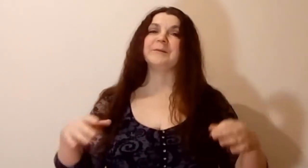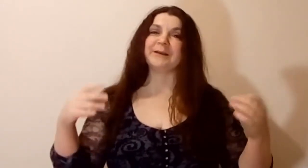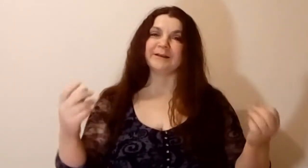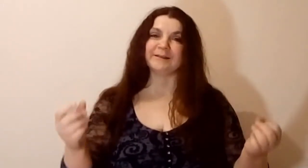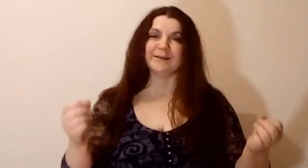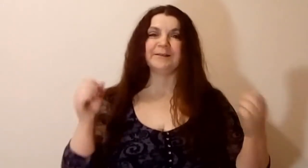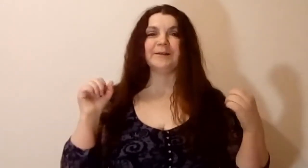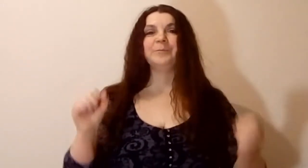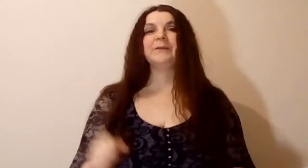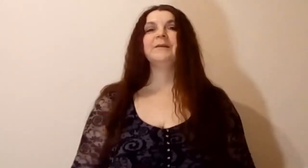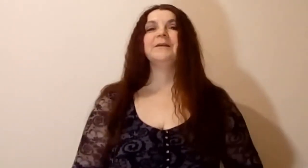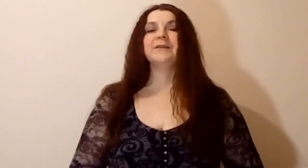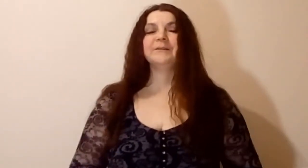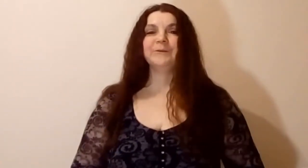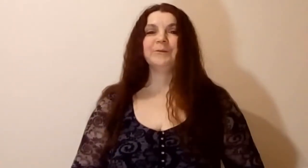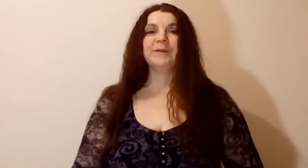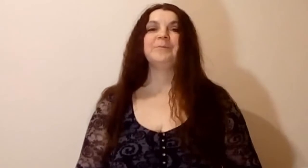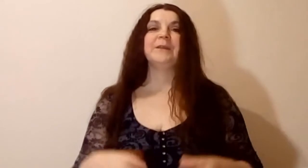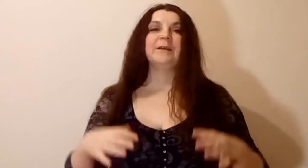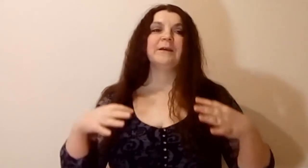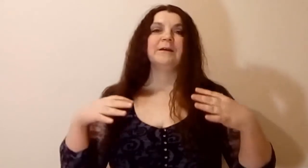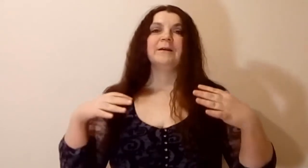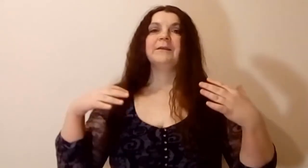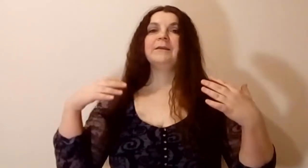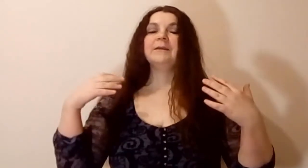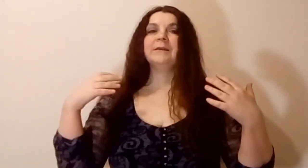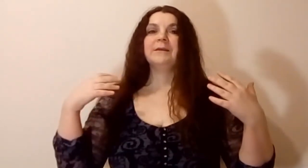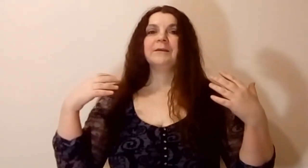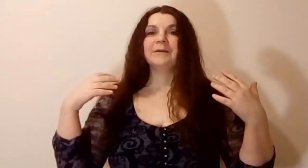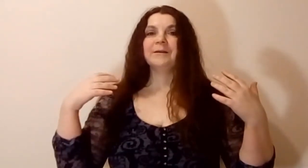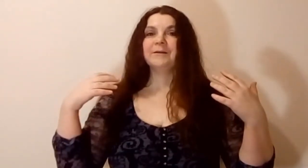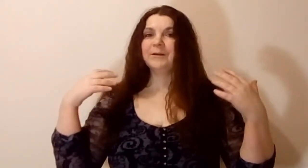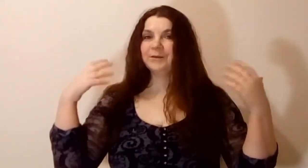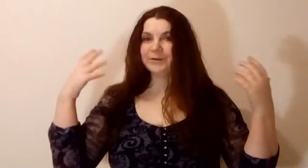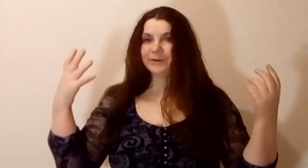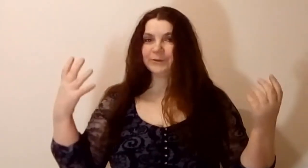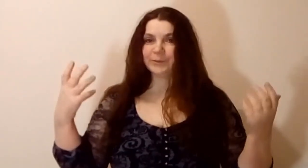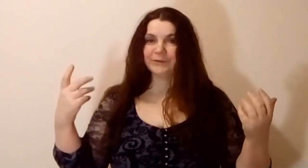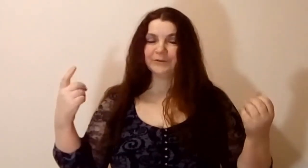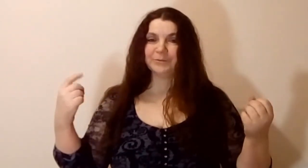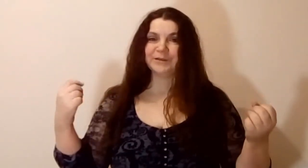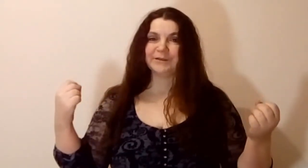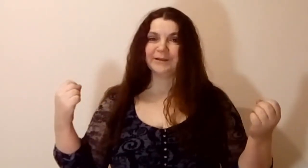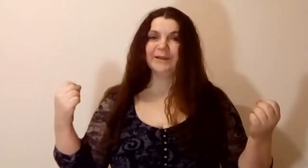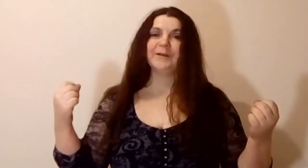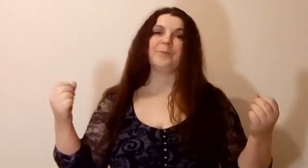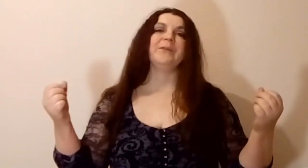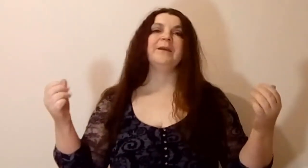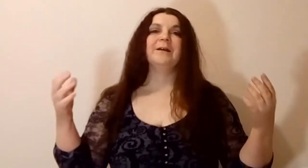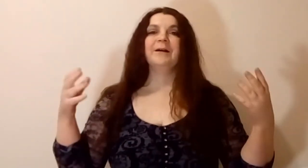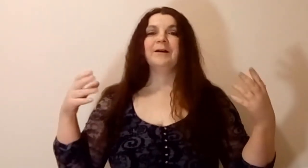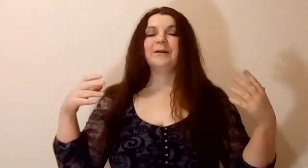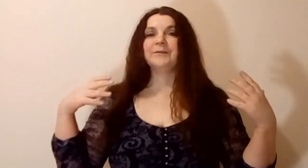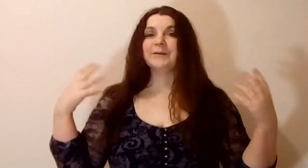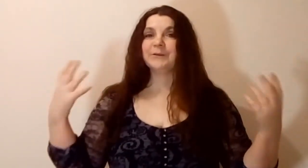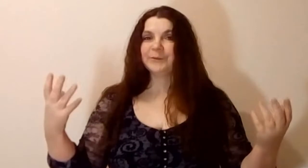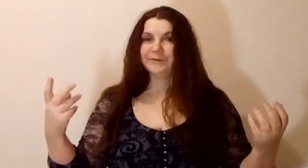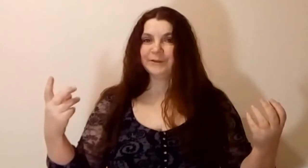прикасаться к этим любви и свои собственные впечатлениям. Свои собственные